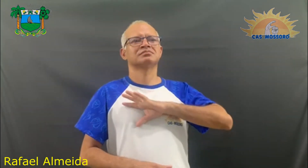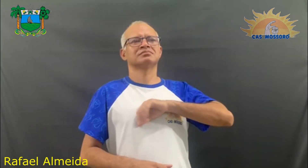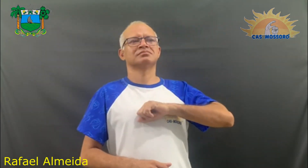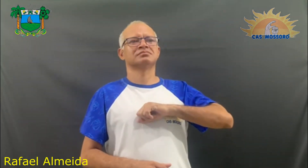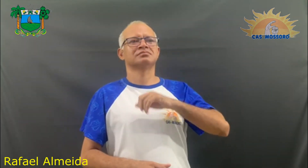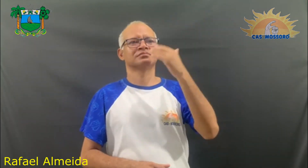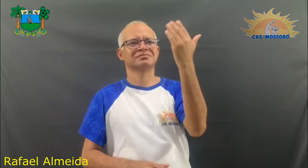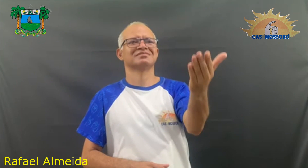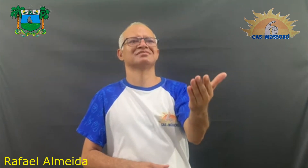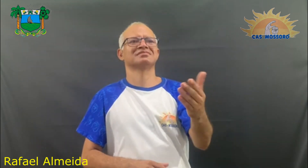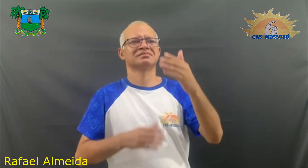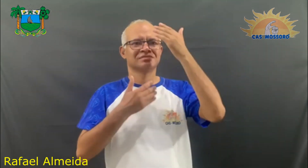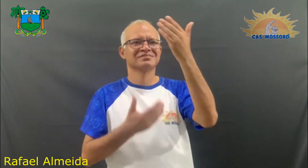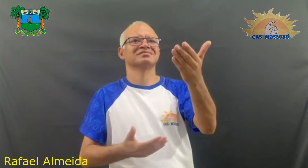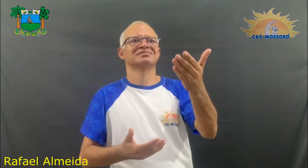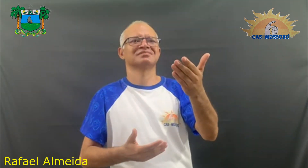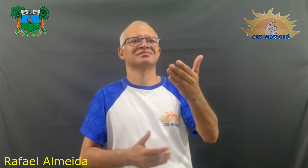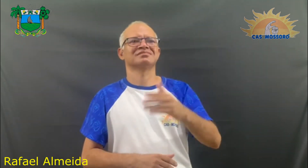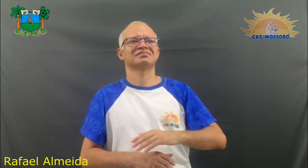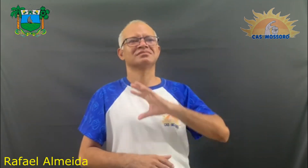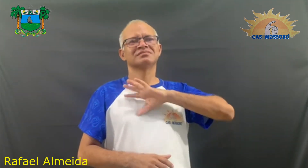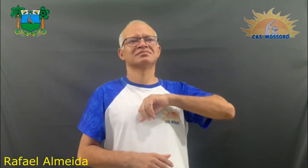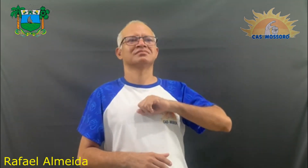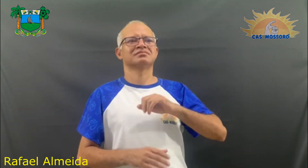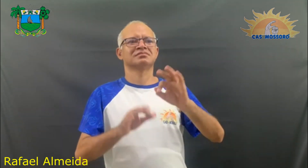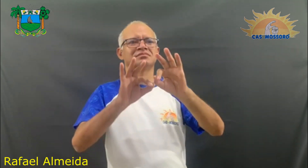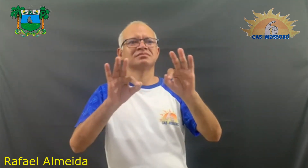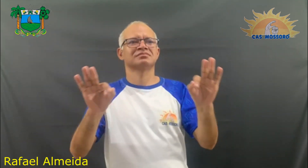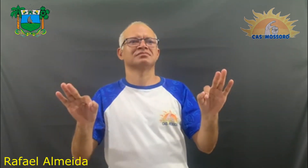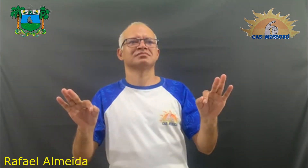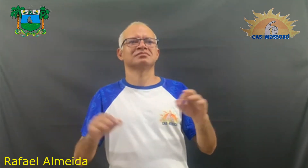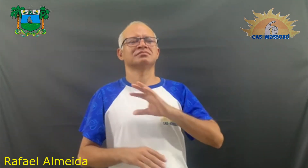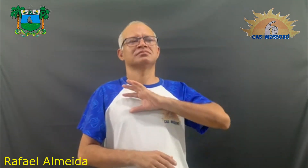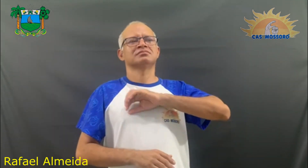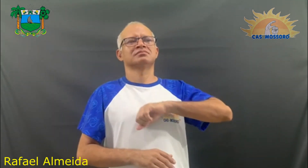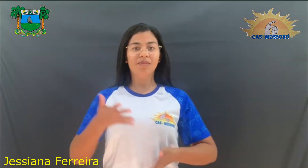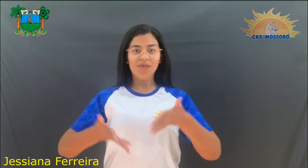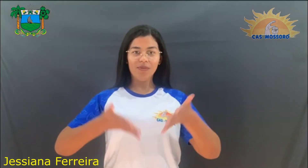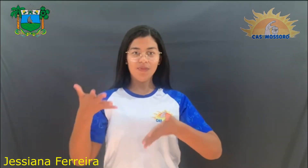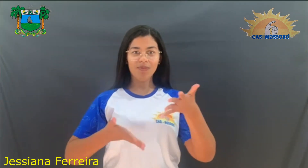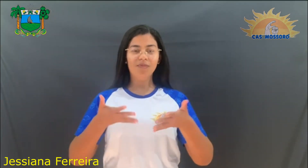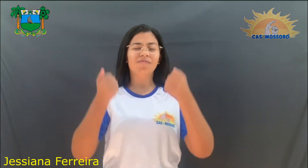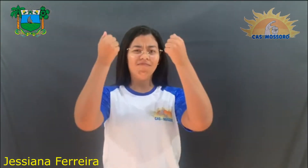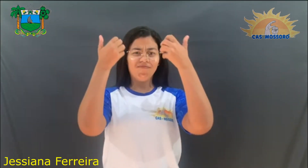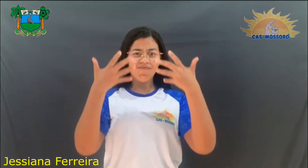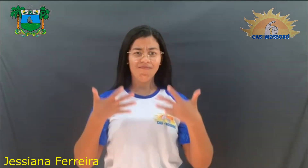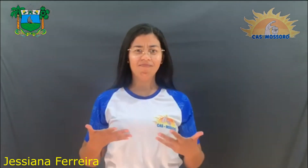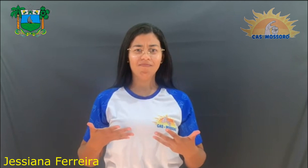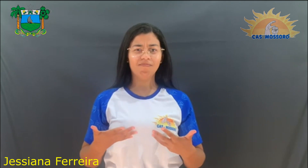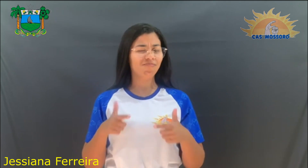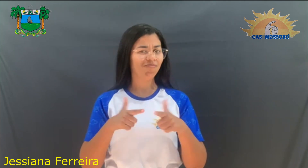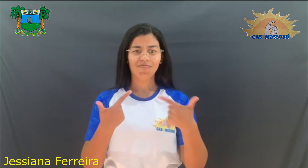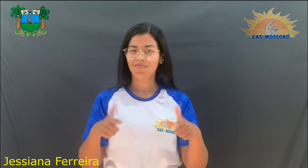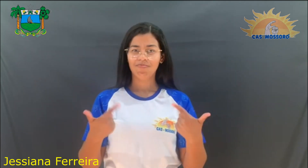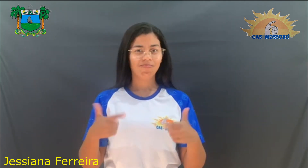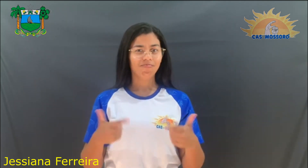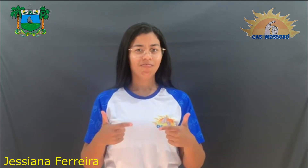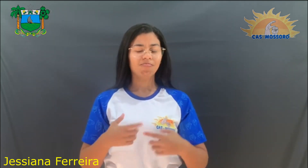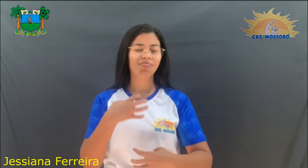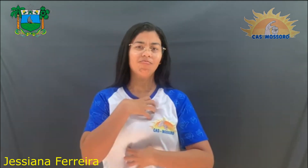gratidão. Te amar simplesmente por te amar. Não existe palavras pra explicar. Só se pode